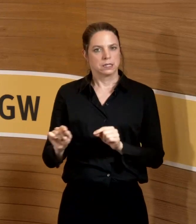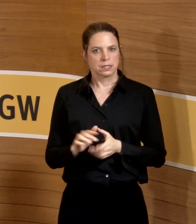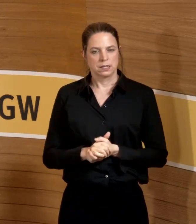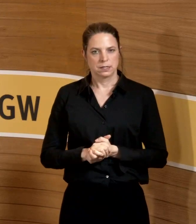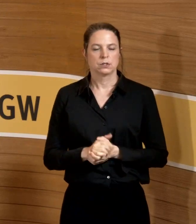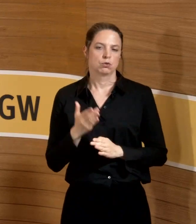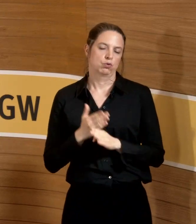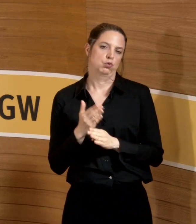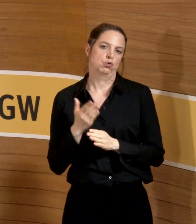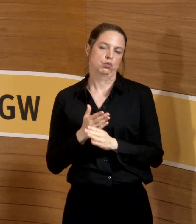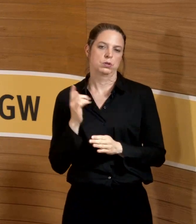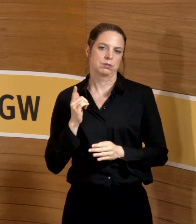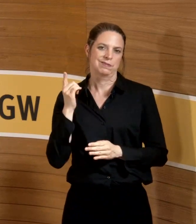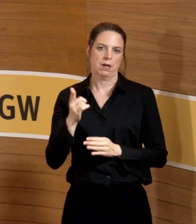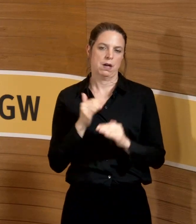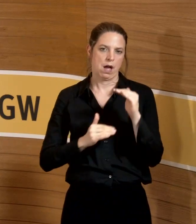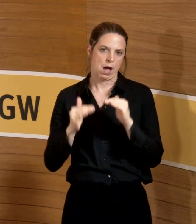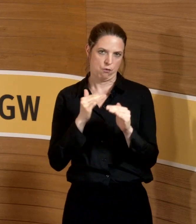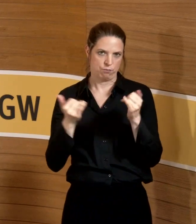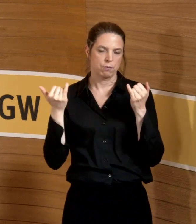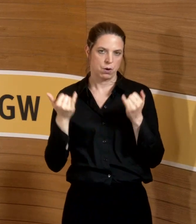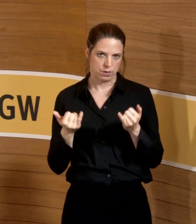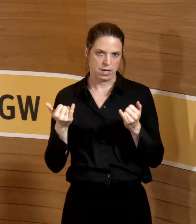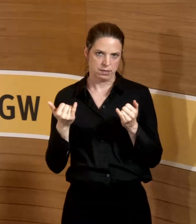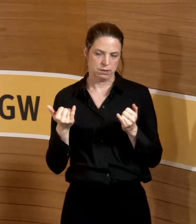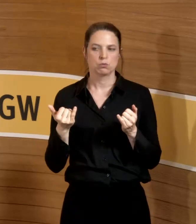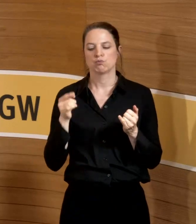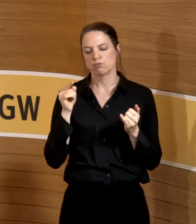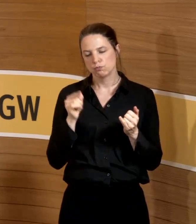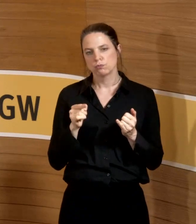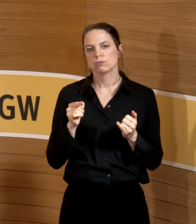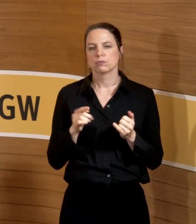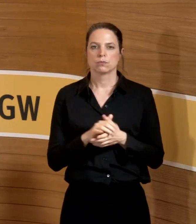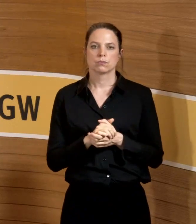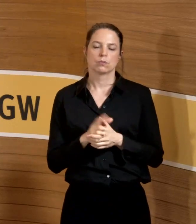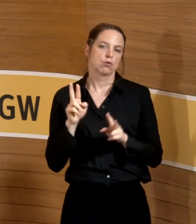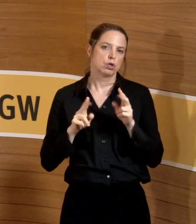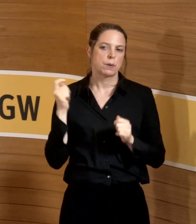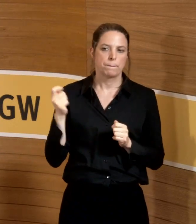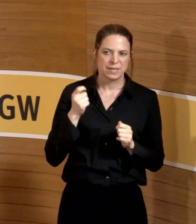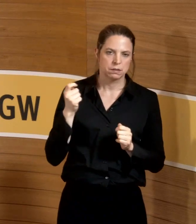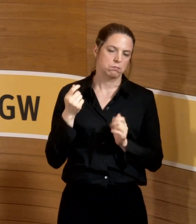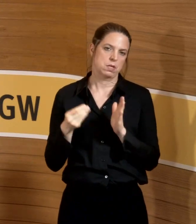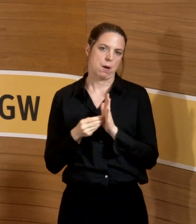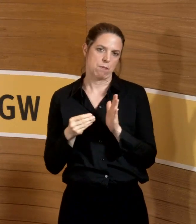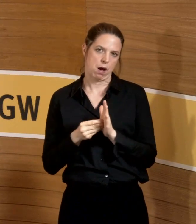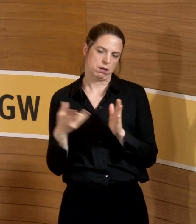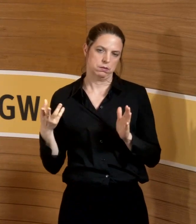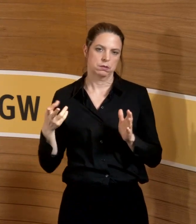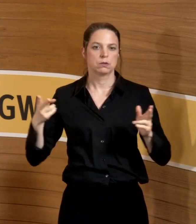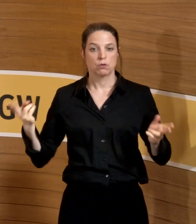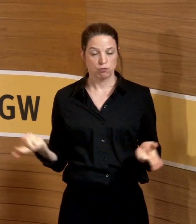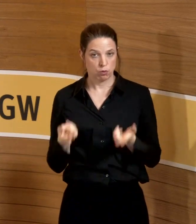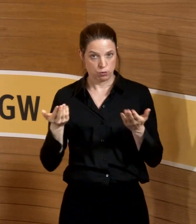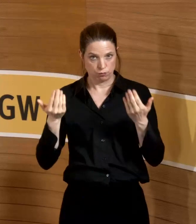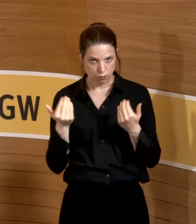ein jetzt seit zwei Jahren im Aufbau befindliches Netzwerk. Da sind Betriebe drin. Es wird gefördert, sowohl